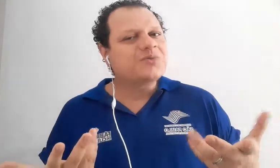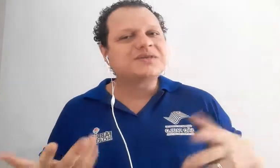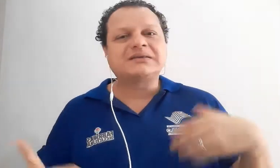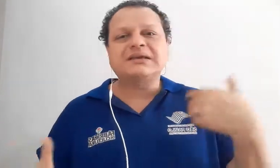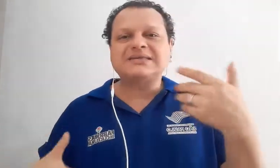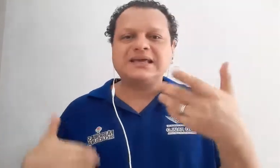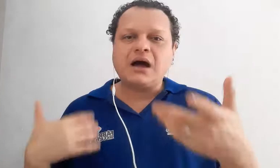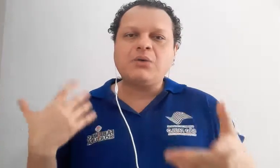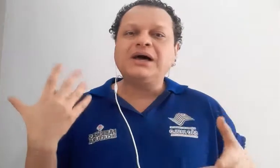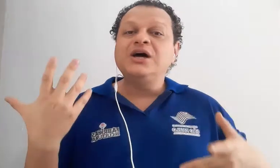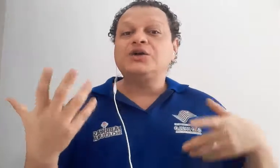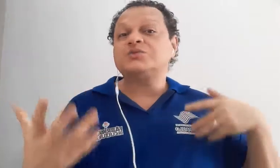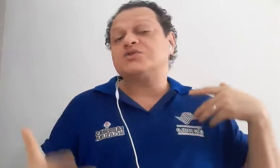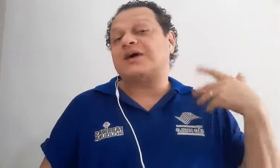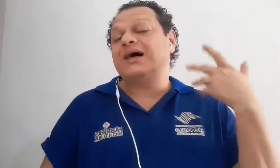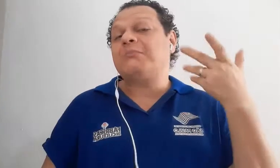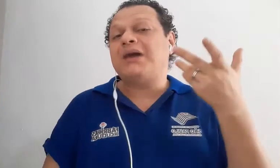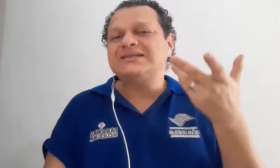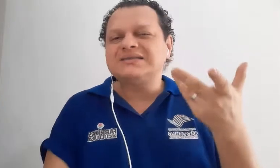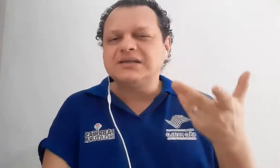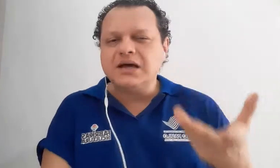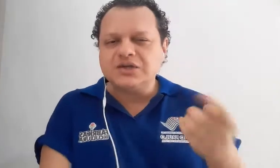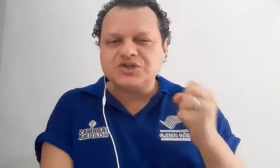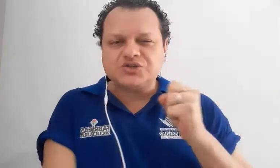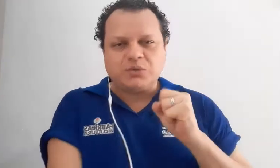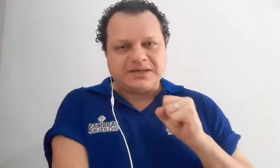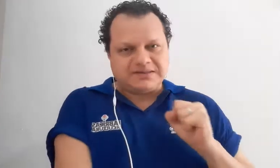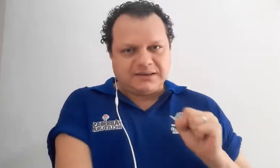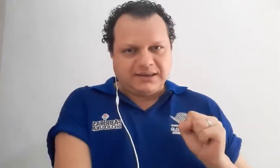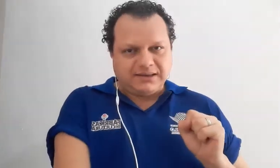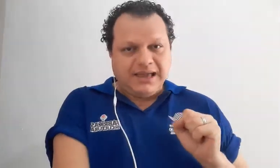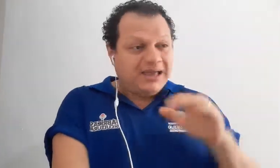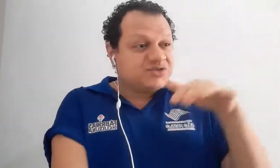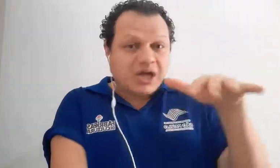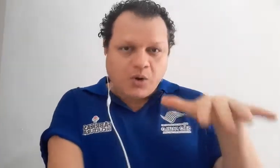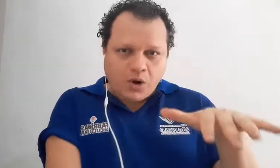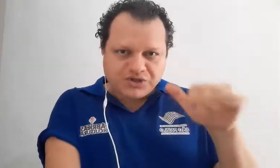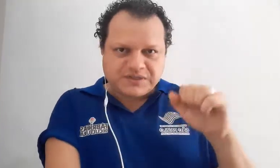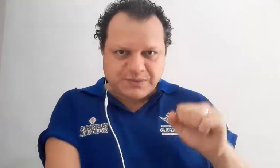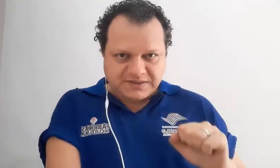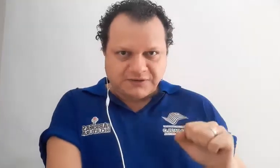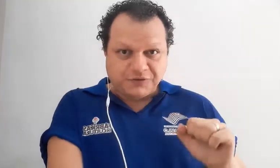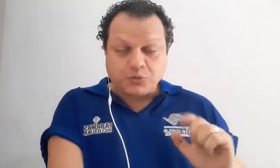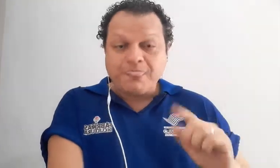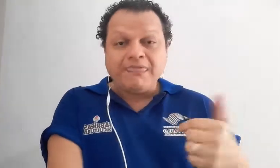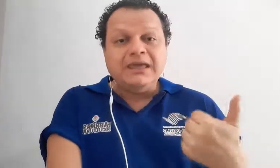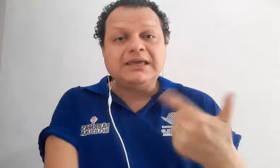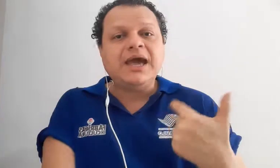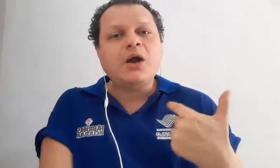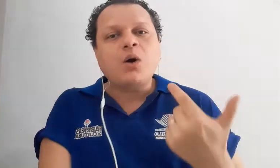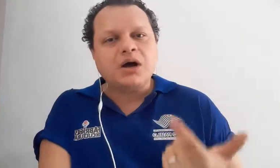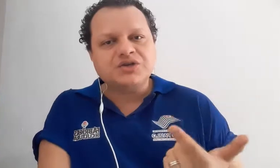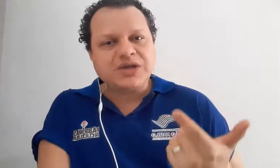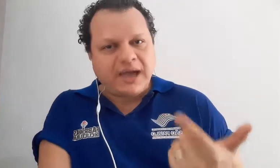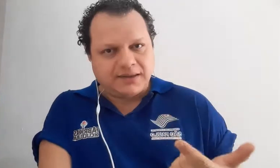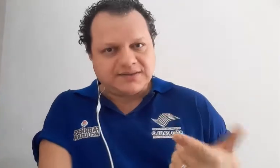certeza em aula nós vamos falar bastante sobre esse recorte específico. E que recorte é esse?